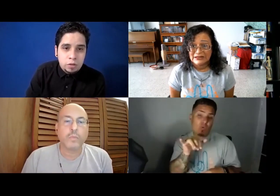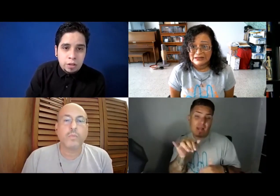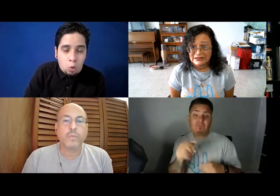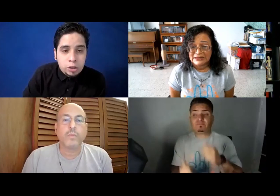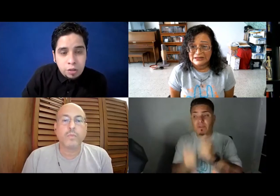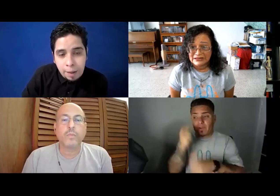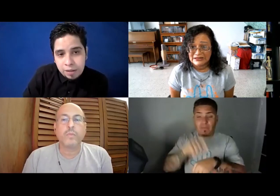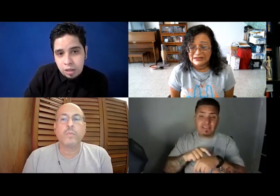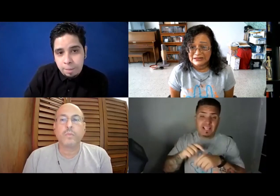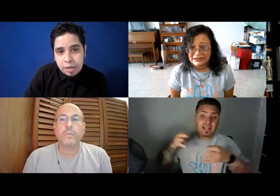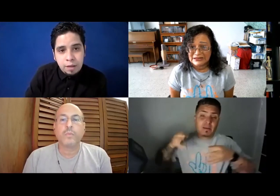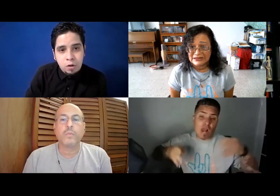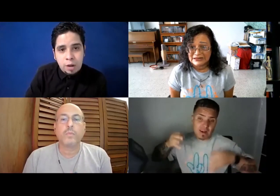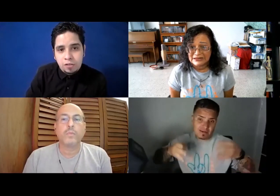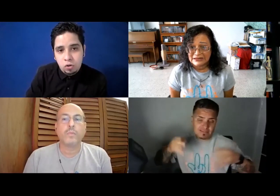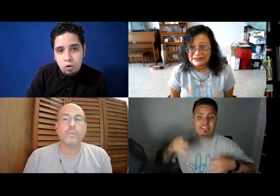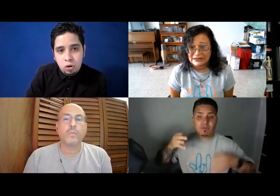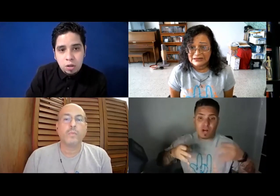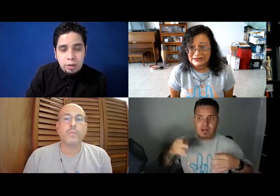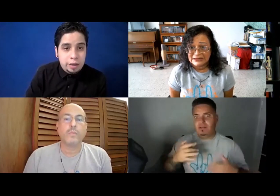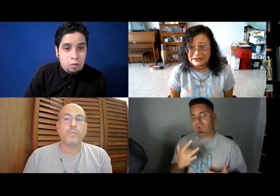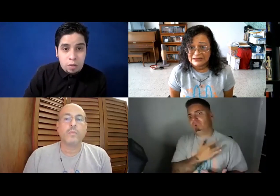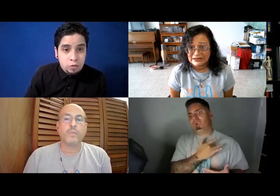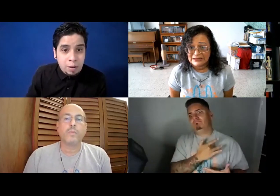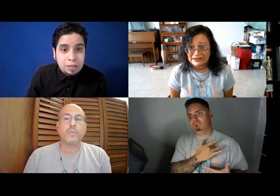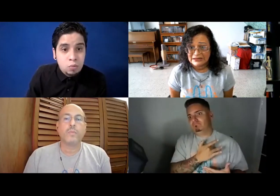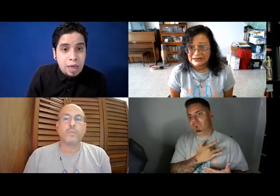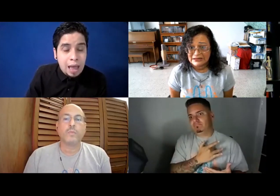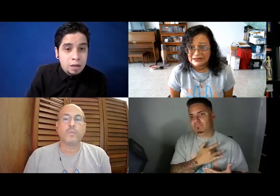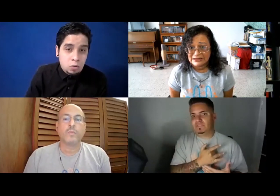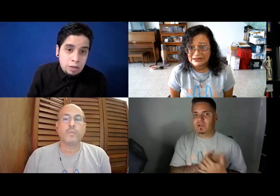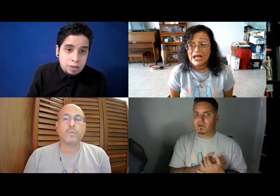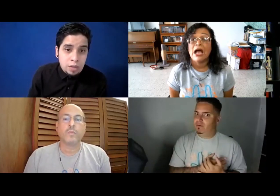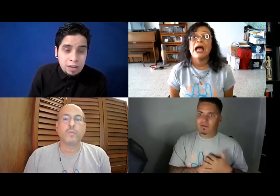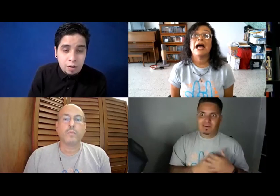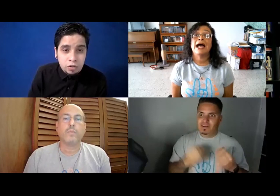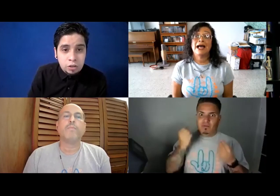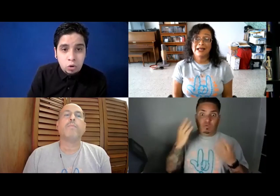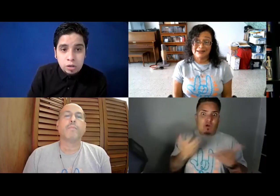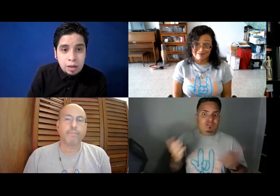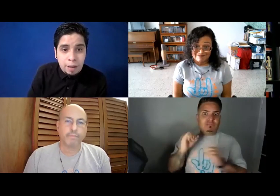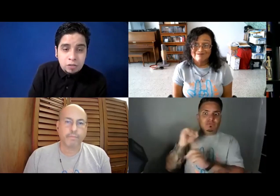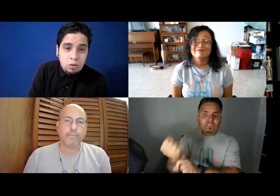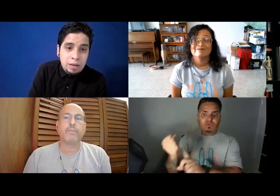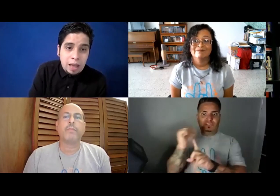Los cuentos de las personas mismas de lo que pasó cuando a veces uno va al tribunal, yo voy al tribunal y veo esas historias y para mí son, ¿verdad?